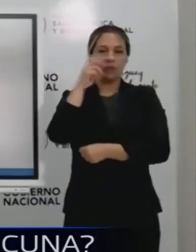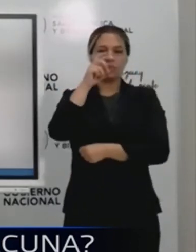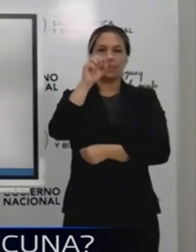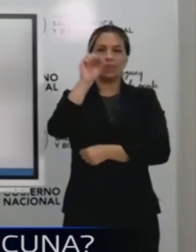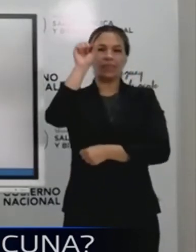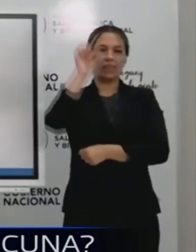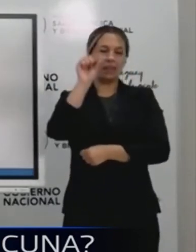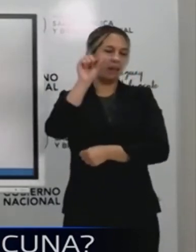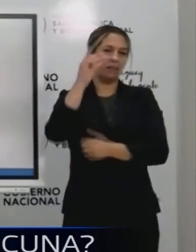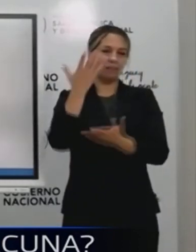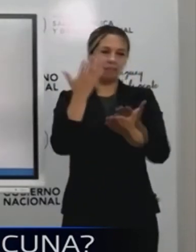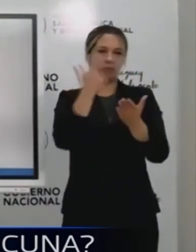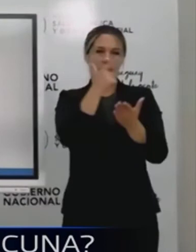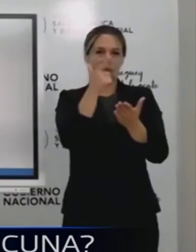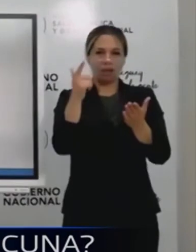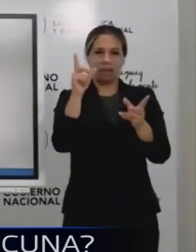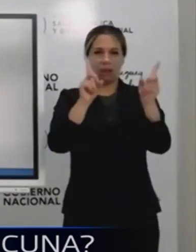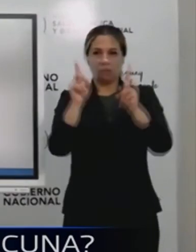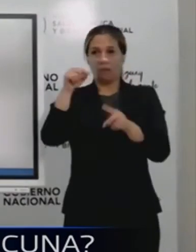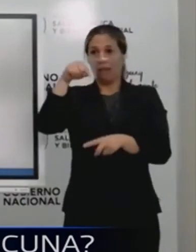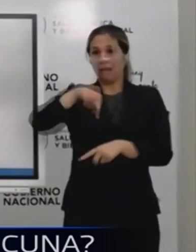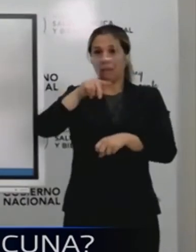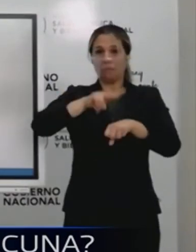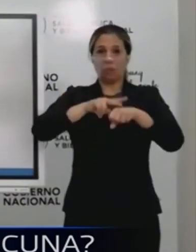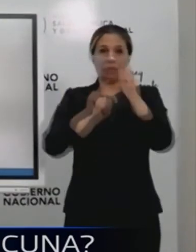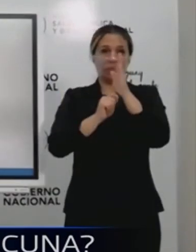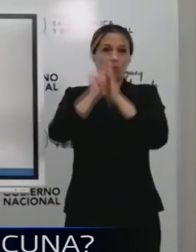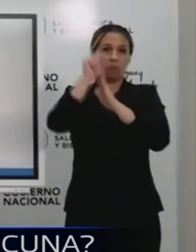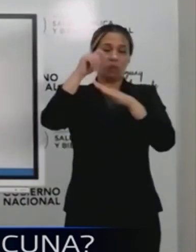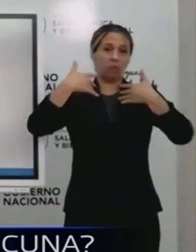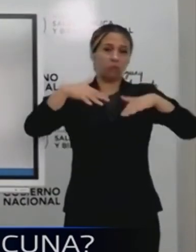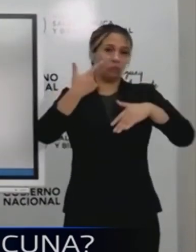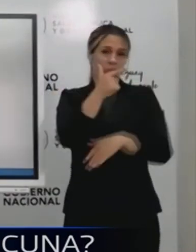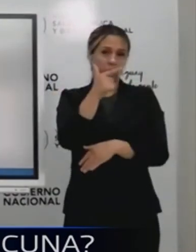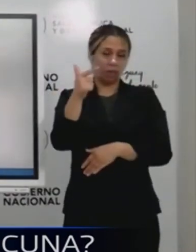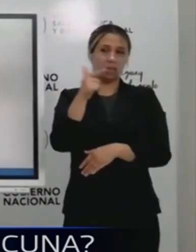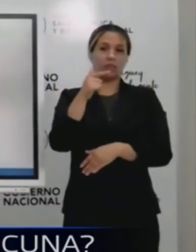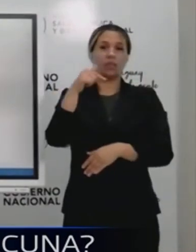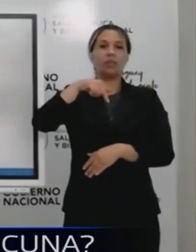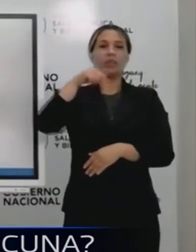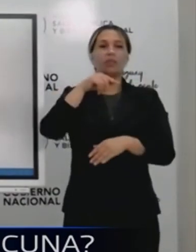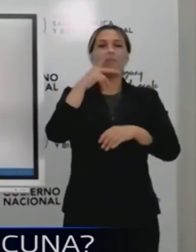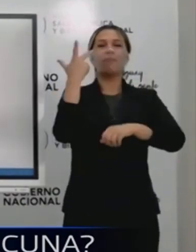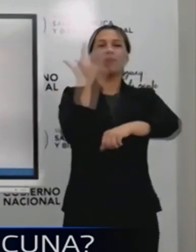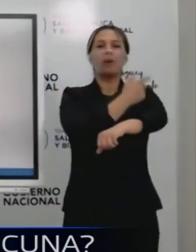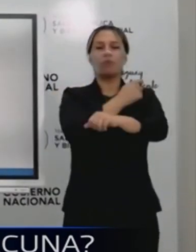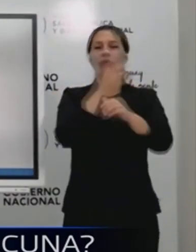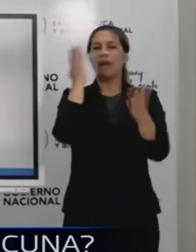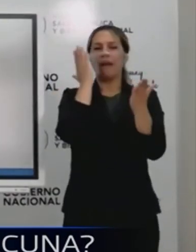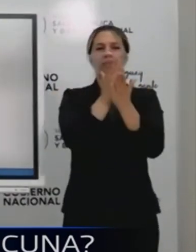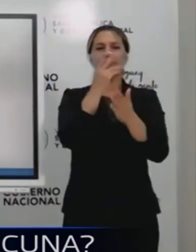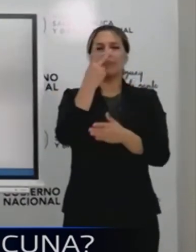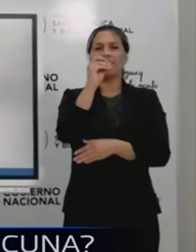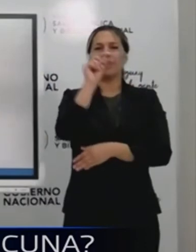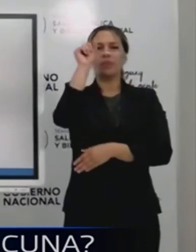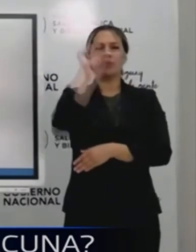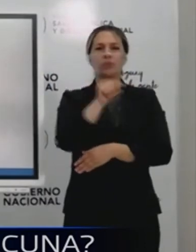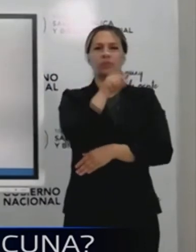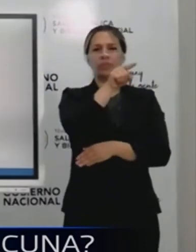en el país. No tenemos esa tecnología. Los grandes depósitos del país llegan hasta menos 20 grados